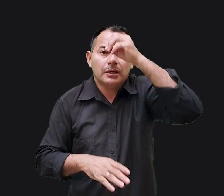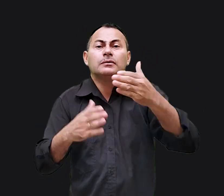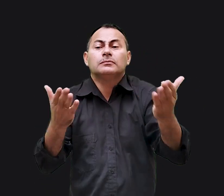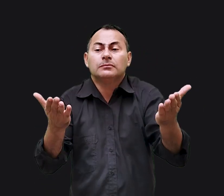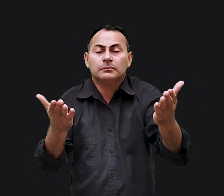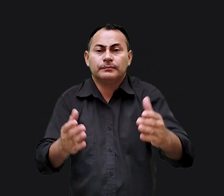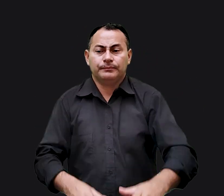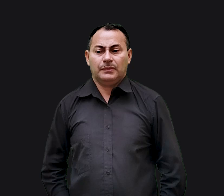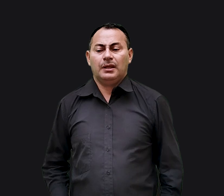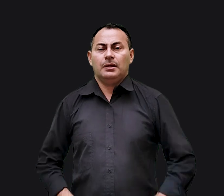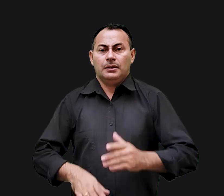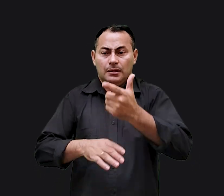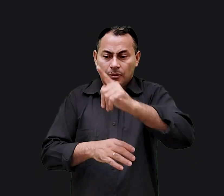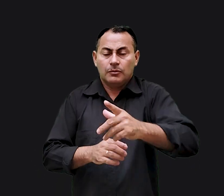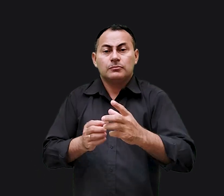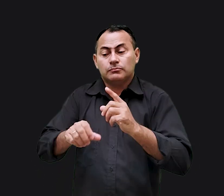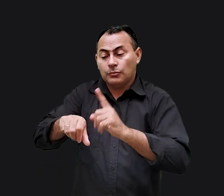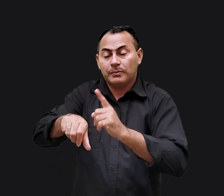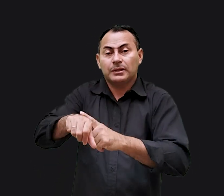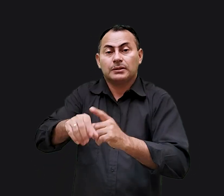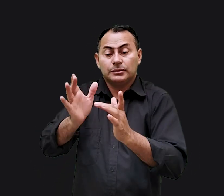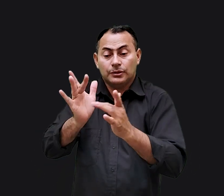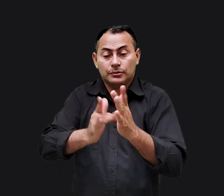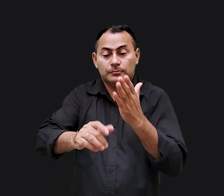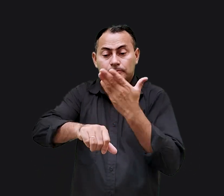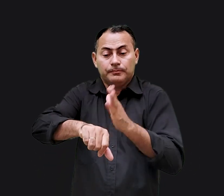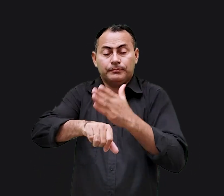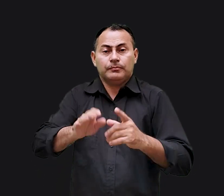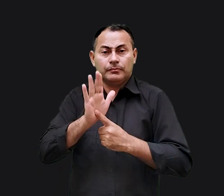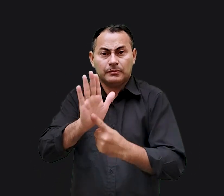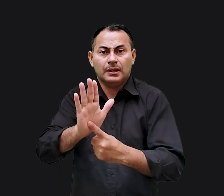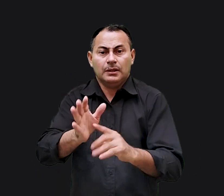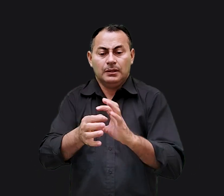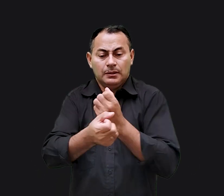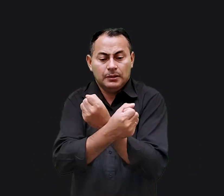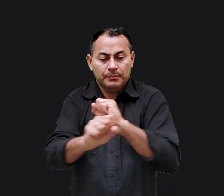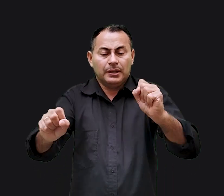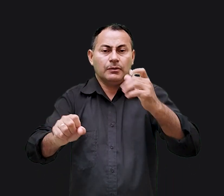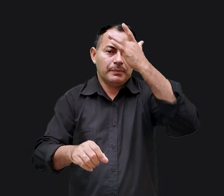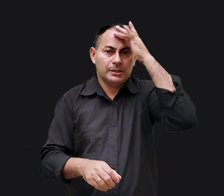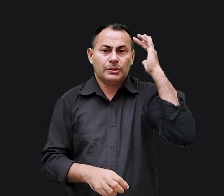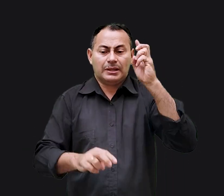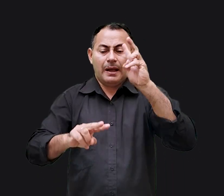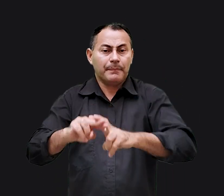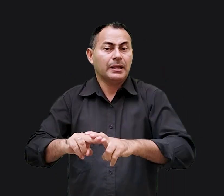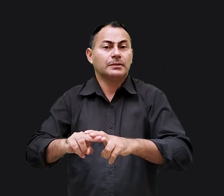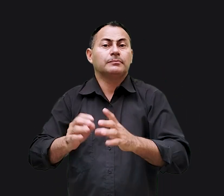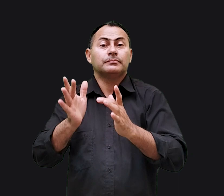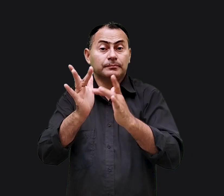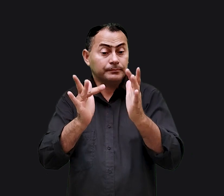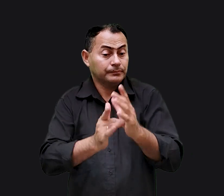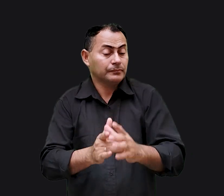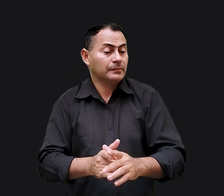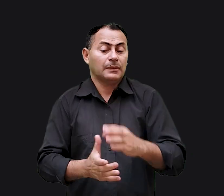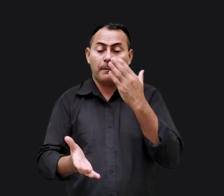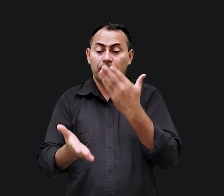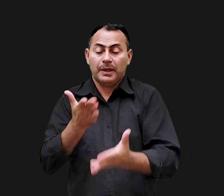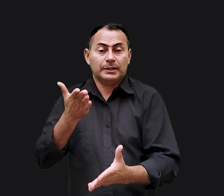aprendia? Essa é mais uma ocasião em que Jesus pratica o seu manifesto libertando um cativo. Jesus não